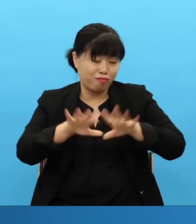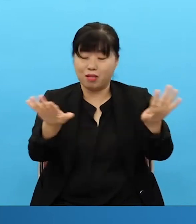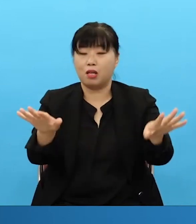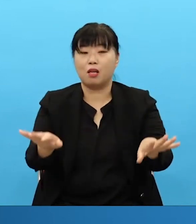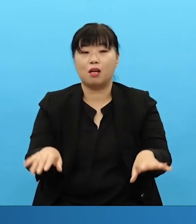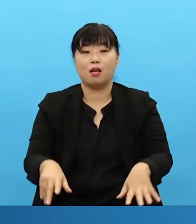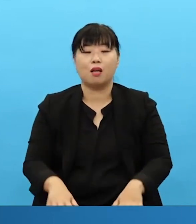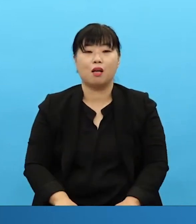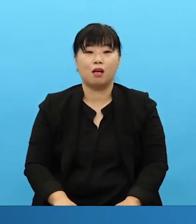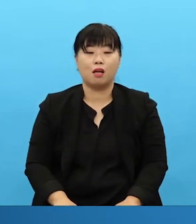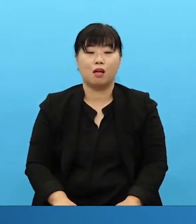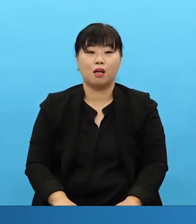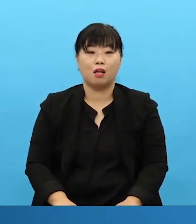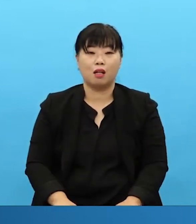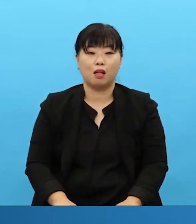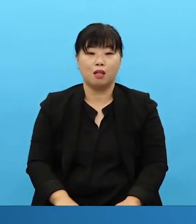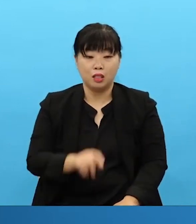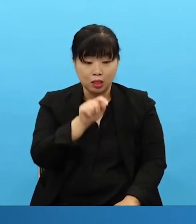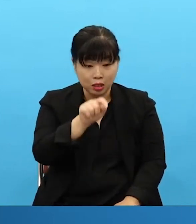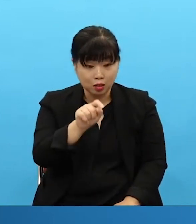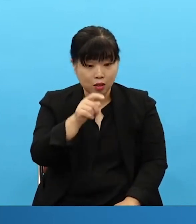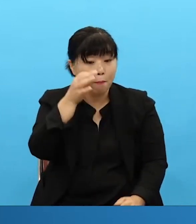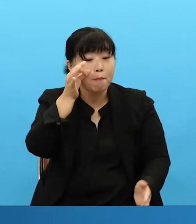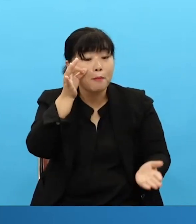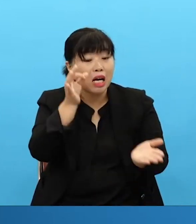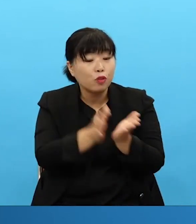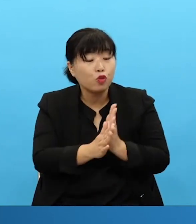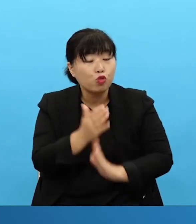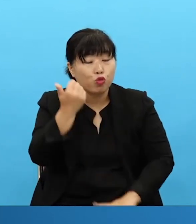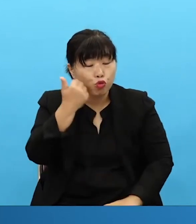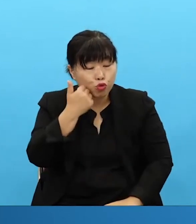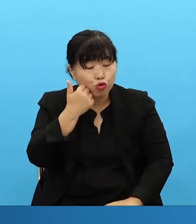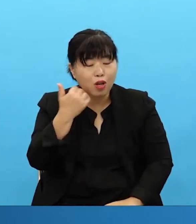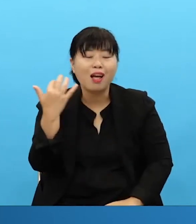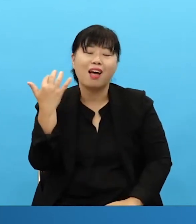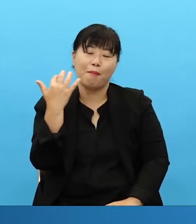베드로가 중요하다 이 말이에요. 그걸 본 거예요. 어떻게 집중을 했겠어요.